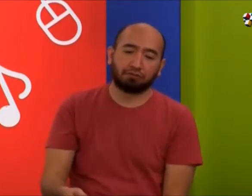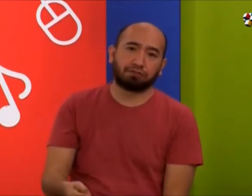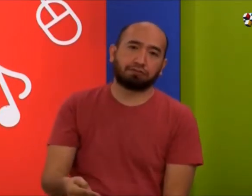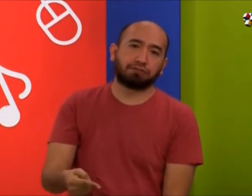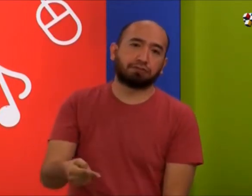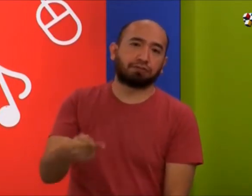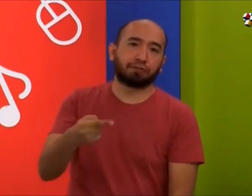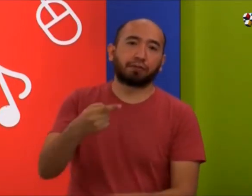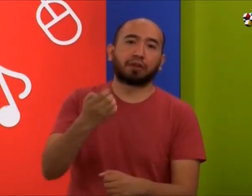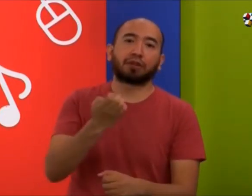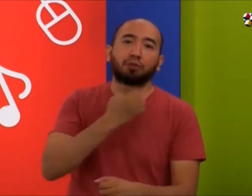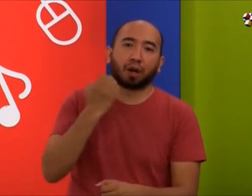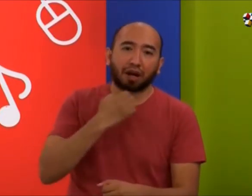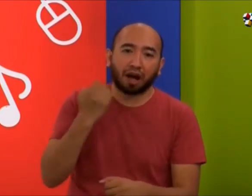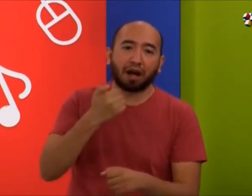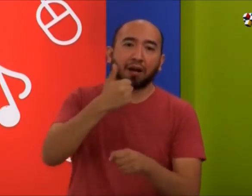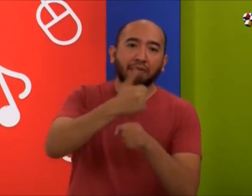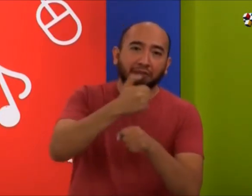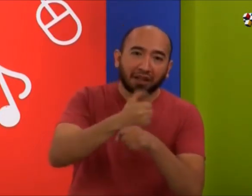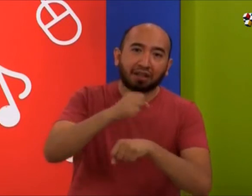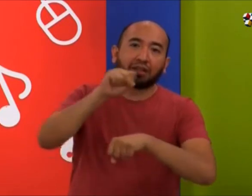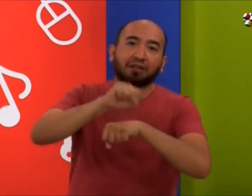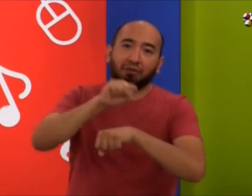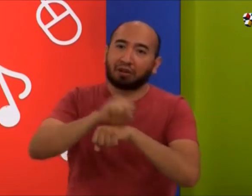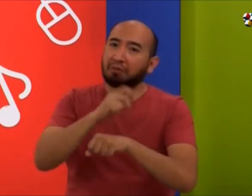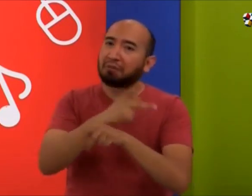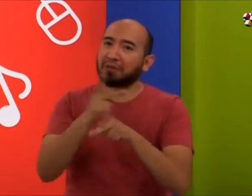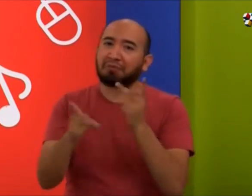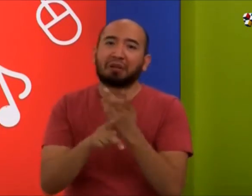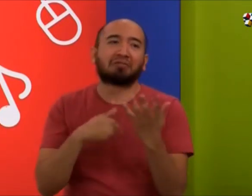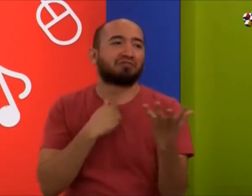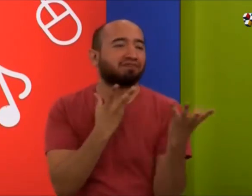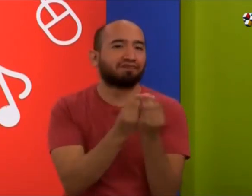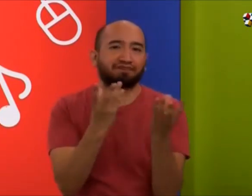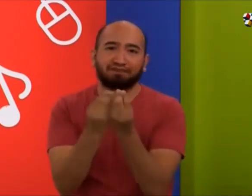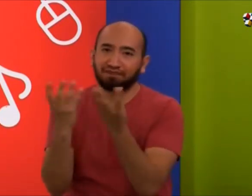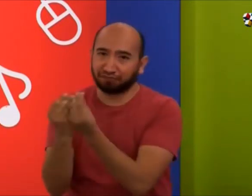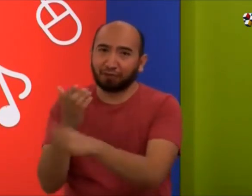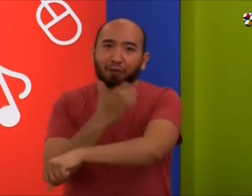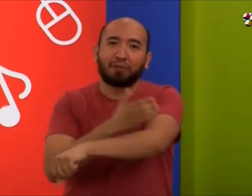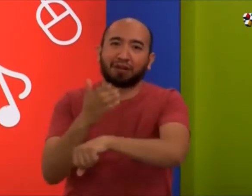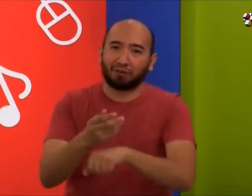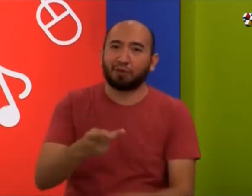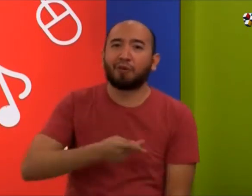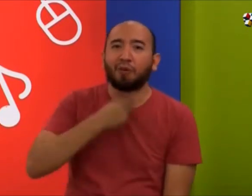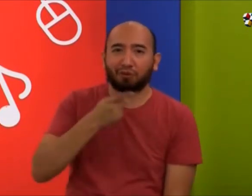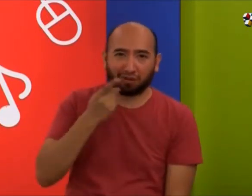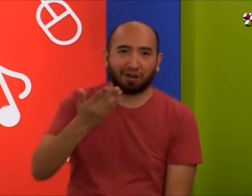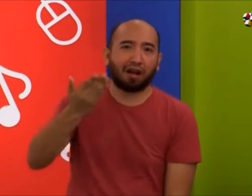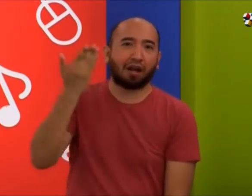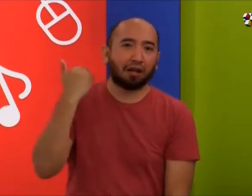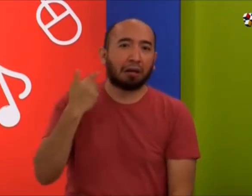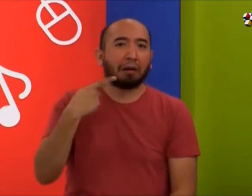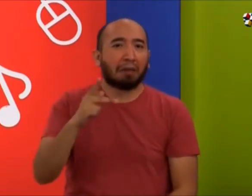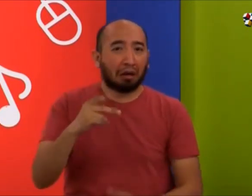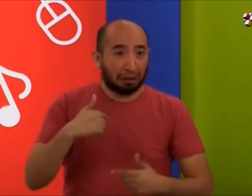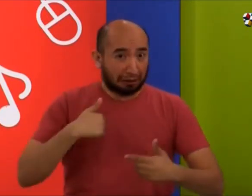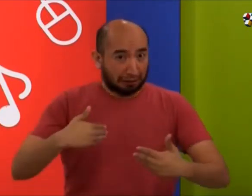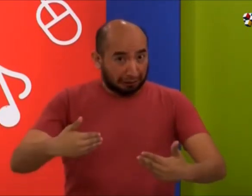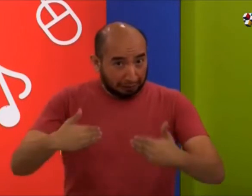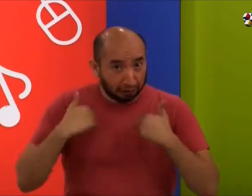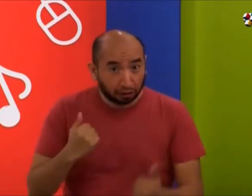cuando fui niño, no. Fui creciendo, oralizado, fui a la escuela primaria y secundaria y preparatoria con compañeros oyentes.